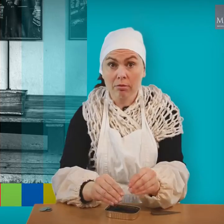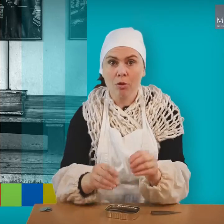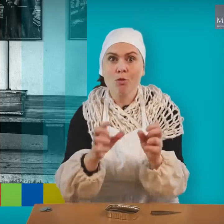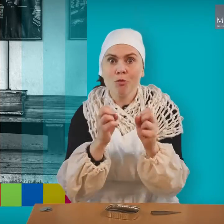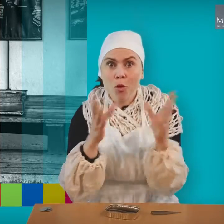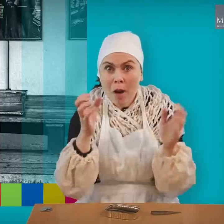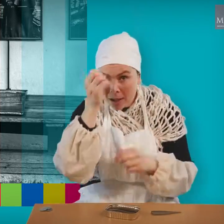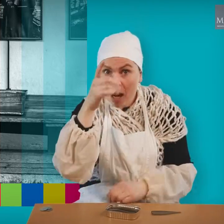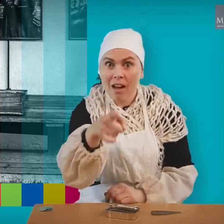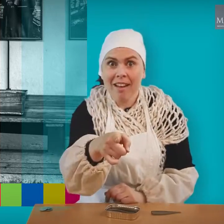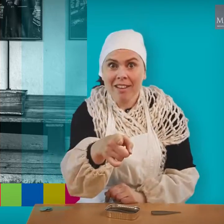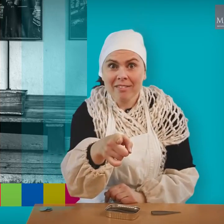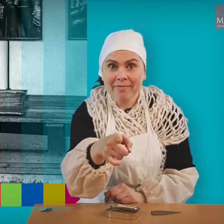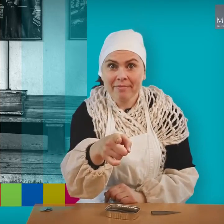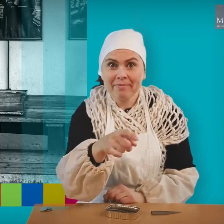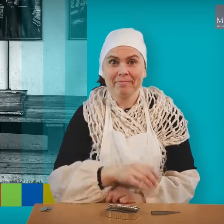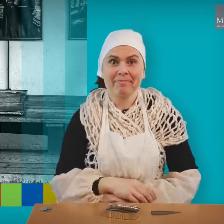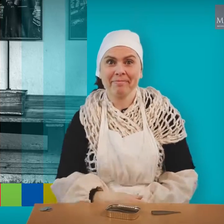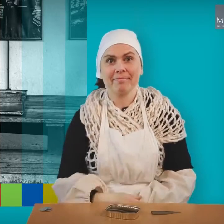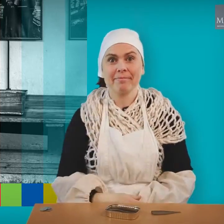hvor mange du klarer. familien skier, Givet